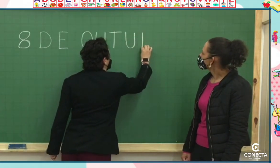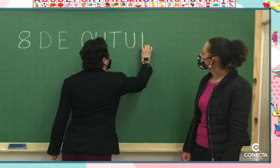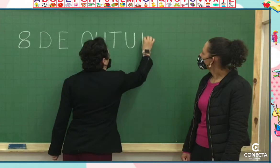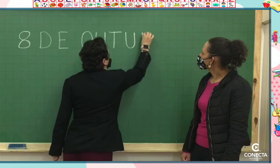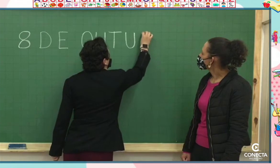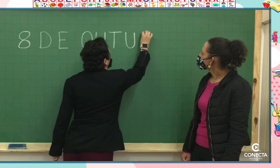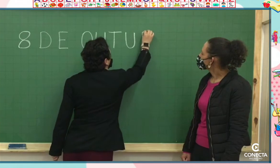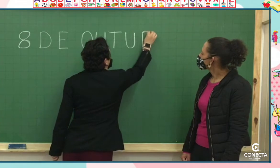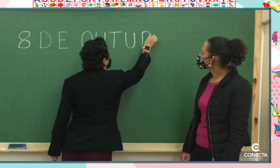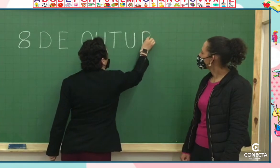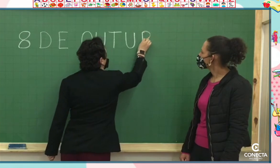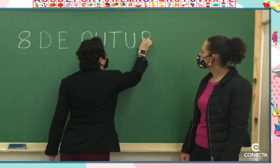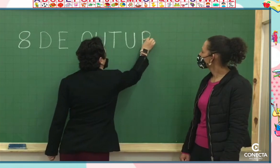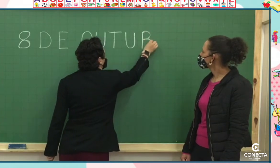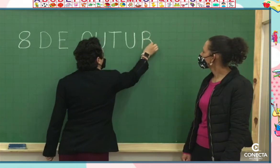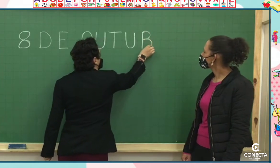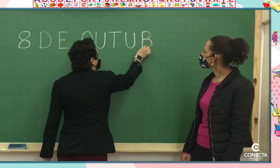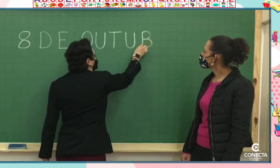Tubro.